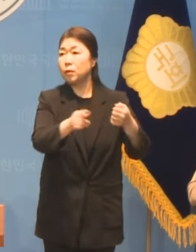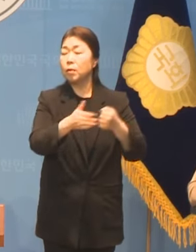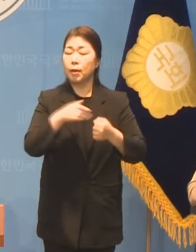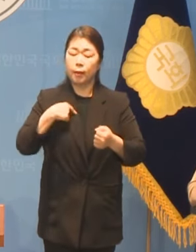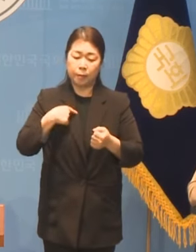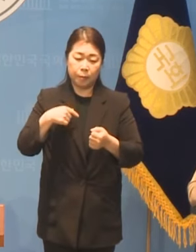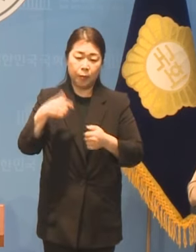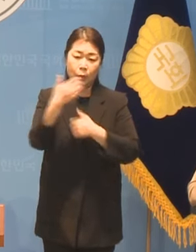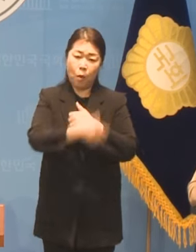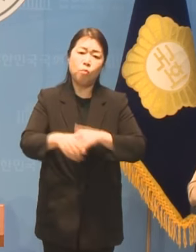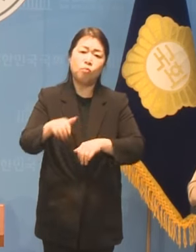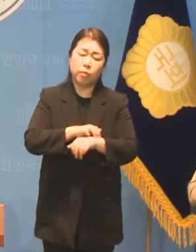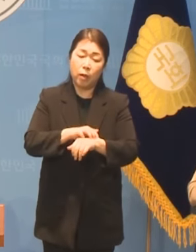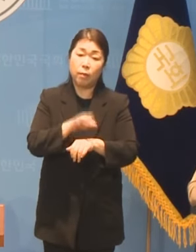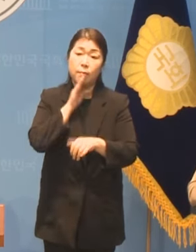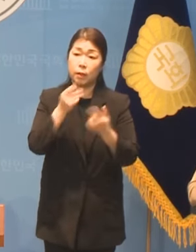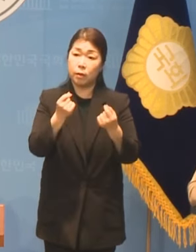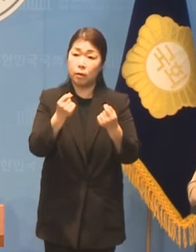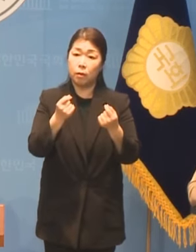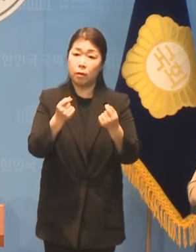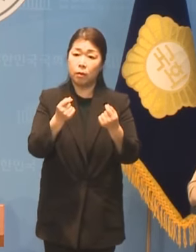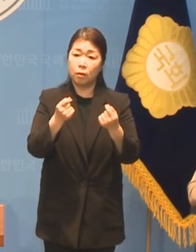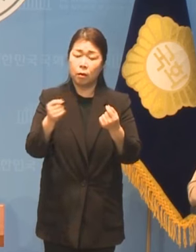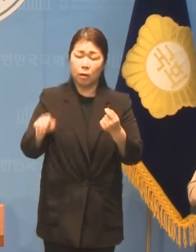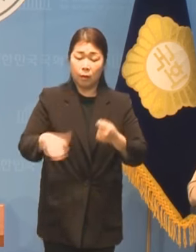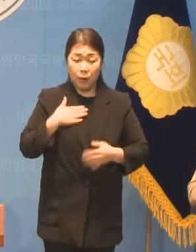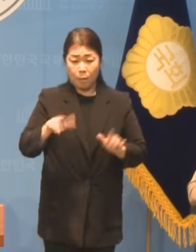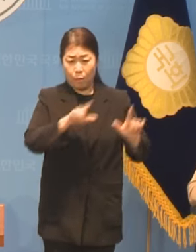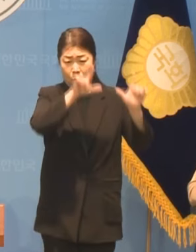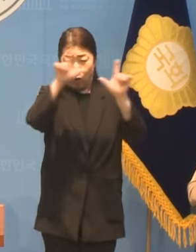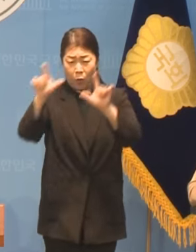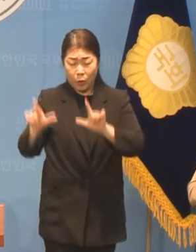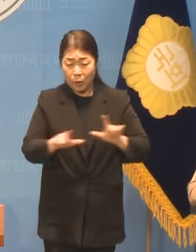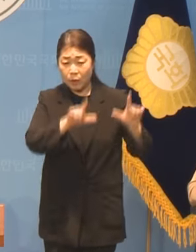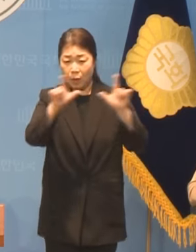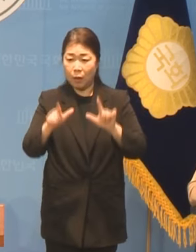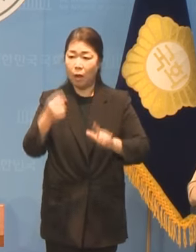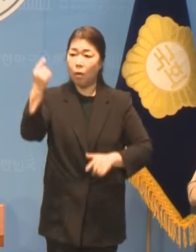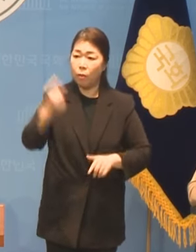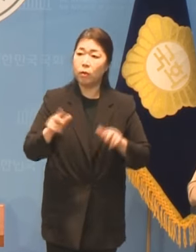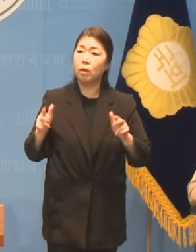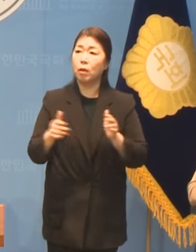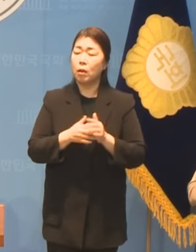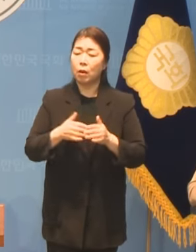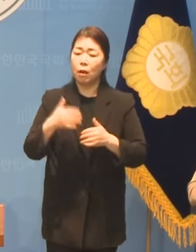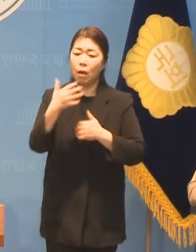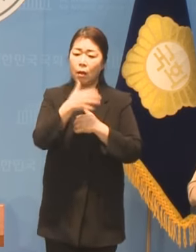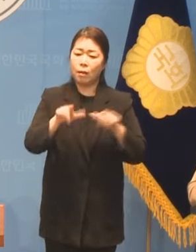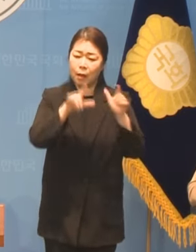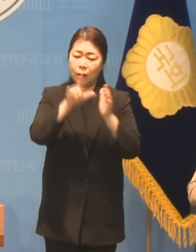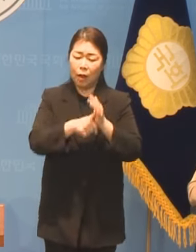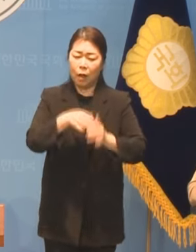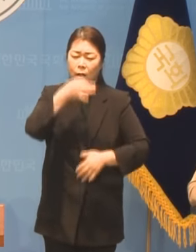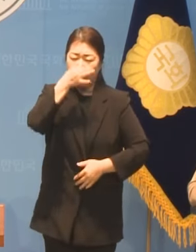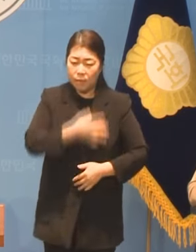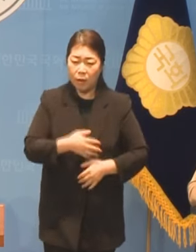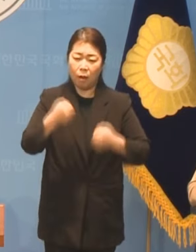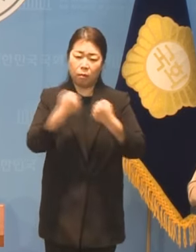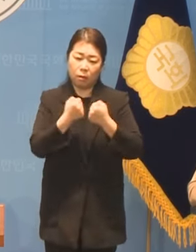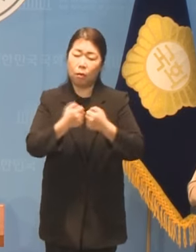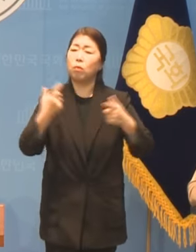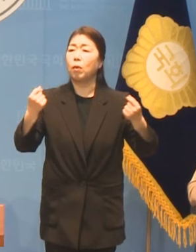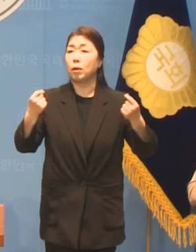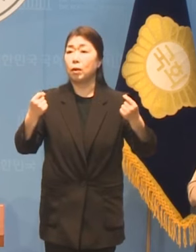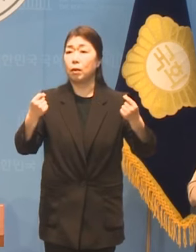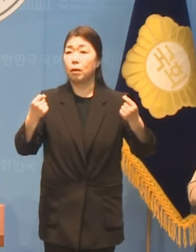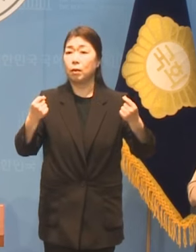지체장애인입니다 제 삶의 모든 순간은 전쟁과도 같았습니다 사방이 장벽으로 둘러싸인 대한민국에서